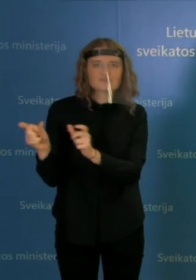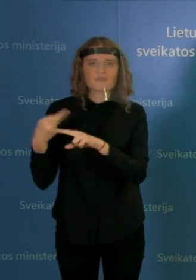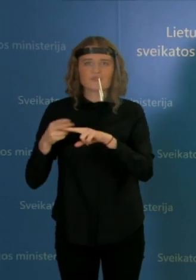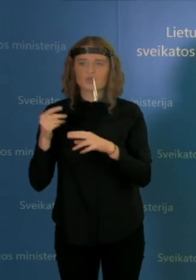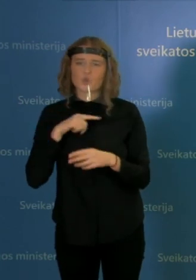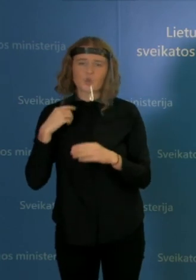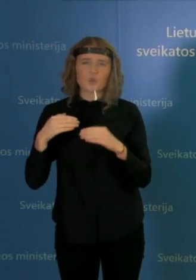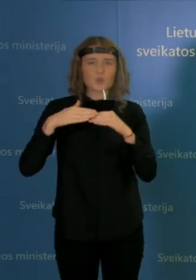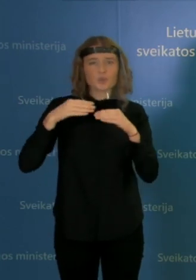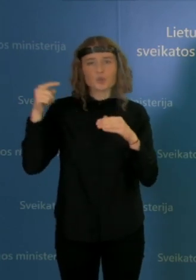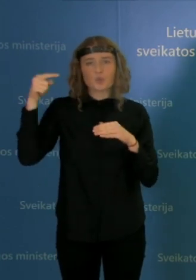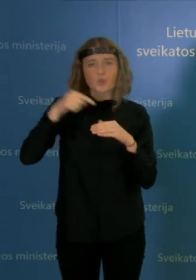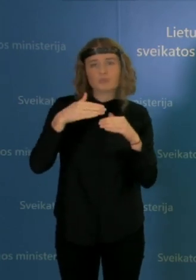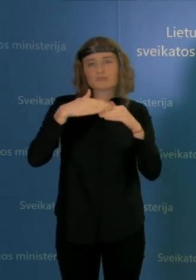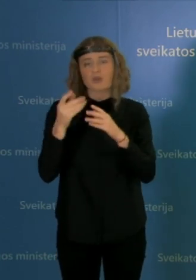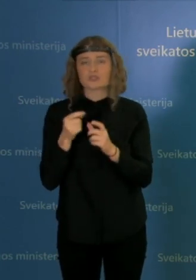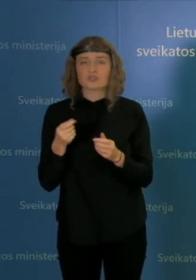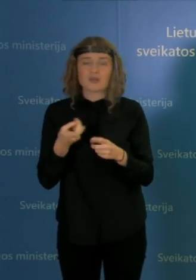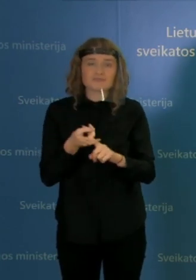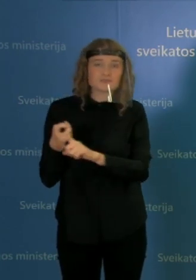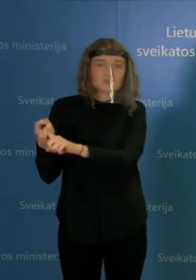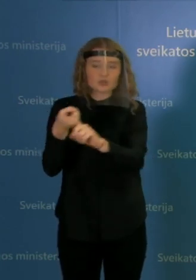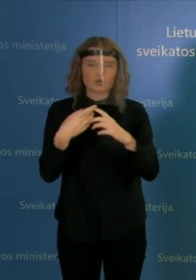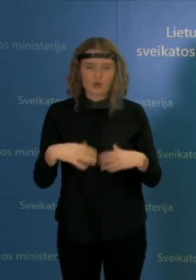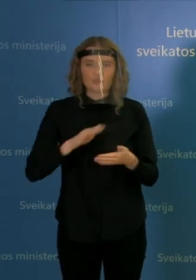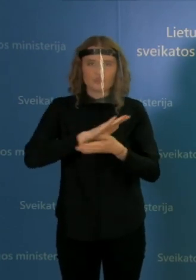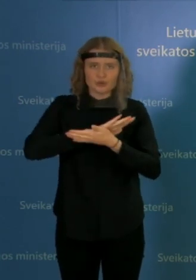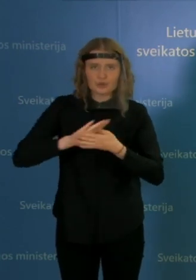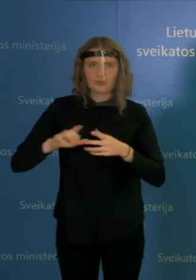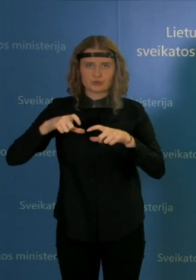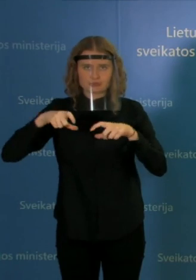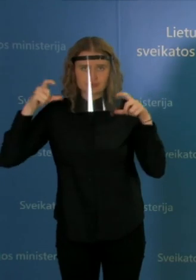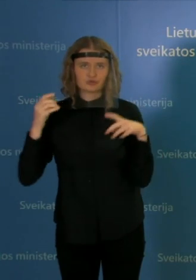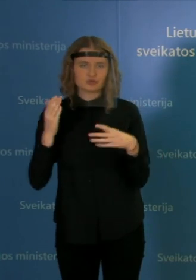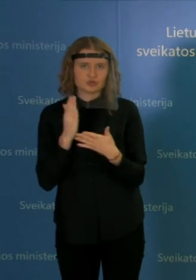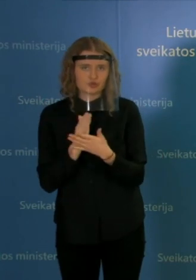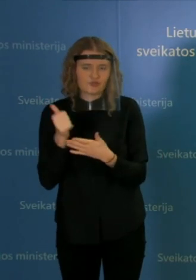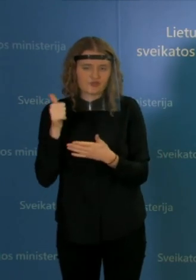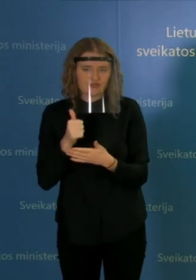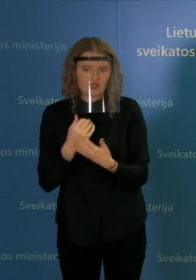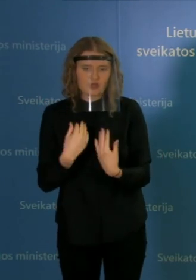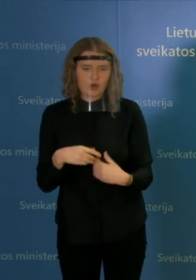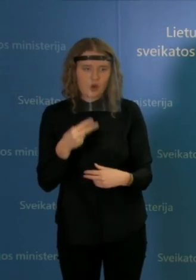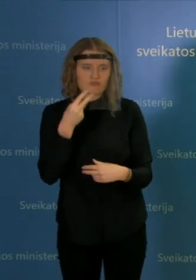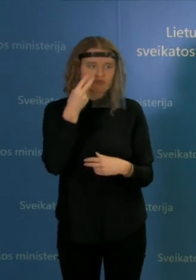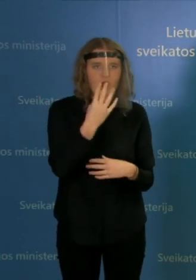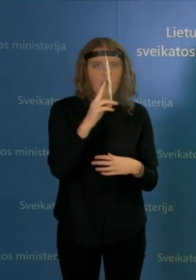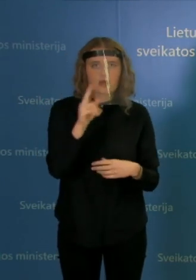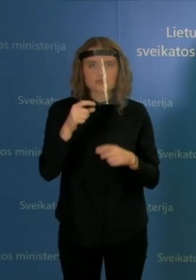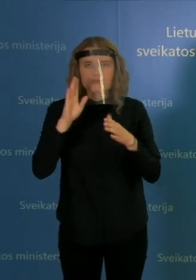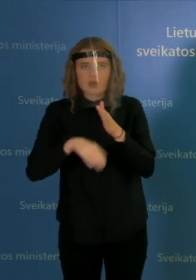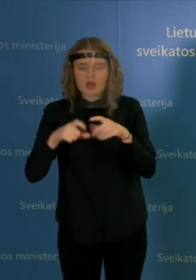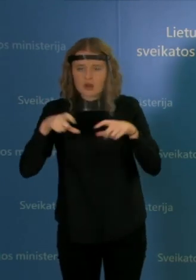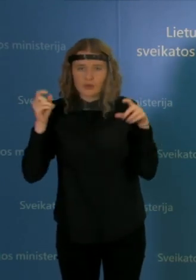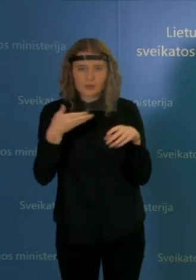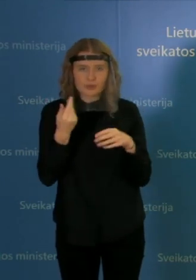yra, atrodo, žmonės laikosi visų į dienos normų ir kaukės dėvį. Tikrai, tik mes sunku dabar jau pamatyti kažką apie kaukės, bet tie skaižiną tikrai